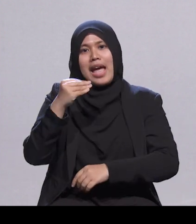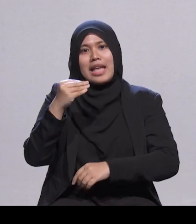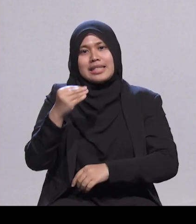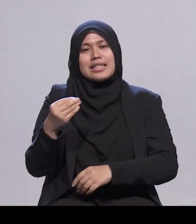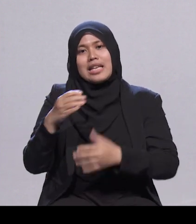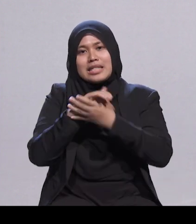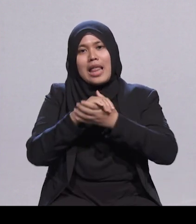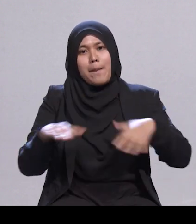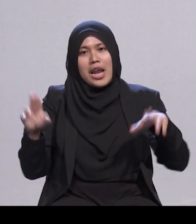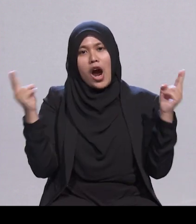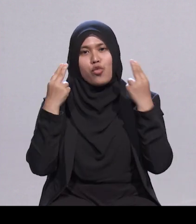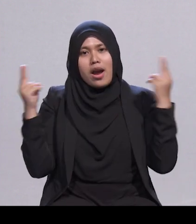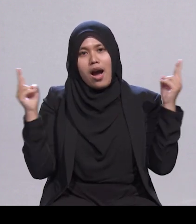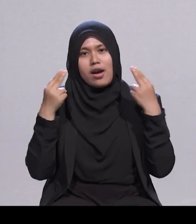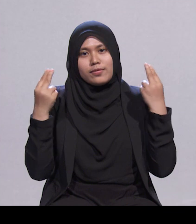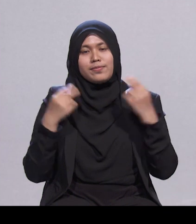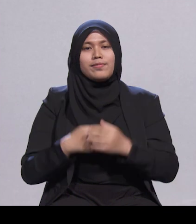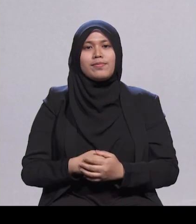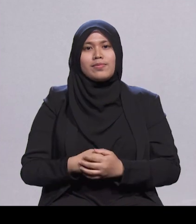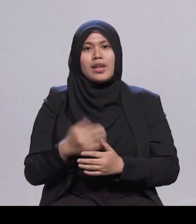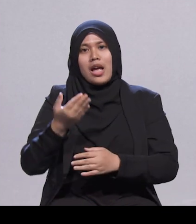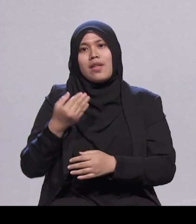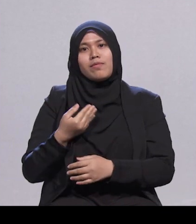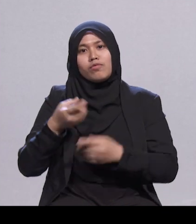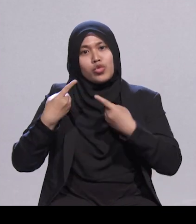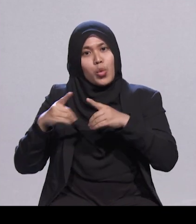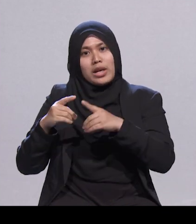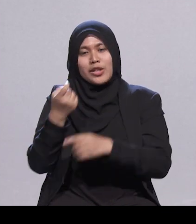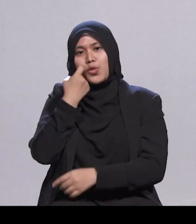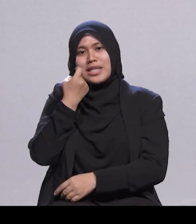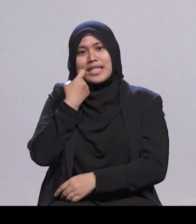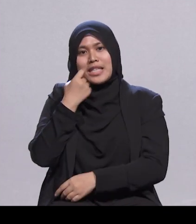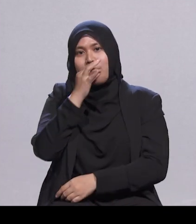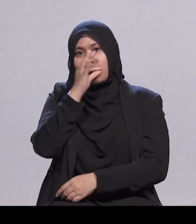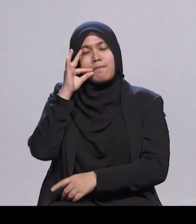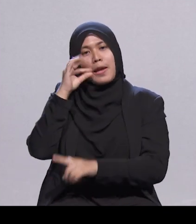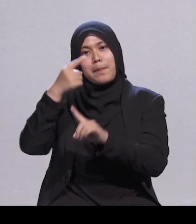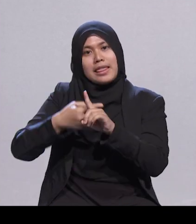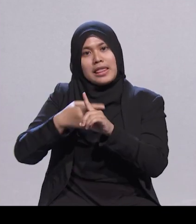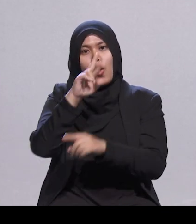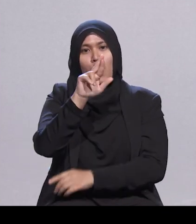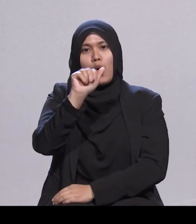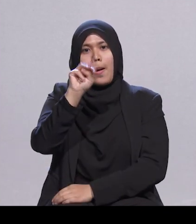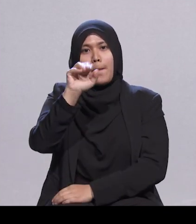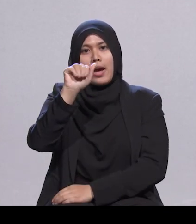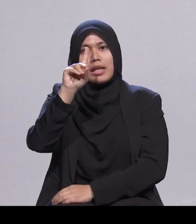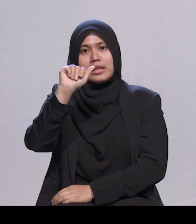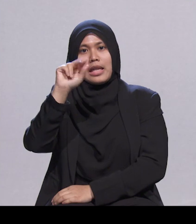Ramadan lalu, saya dan isteri turun Padang ke Gilang Serai untuk merasai sendiri